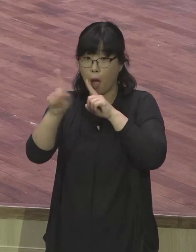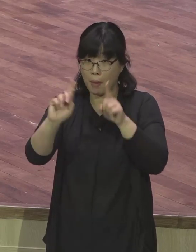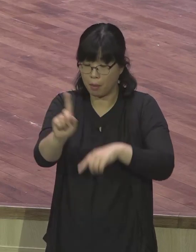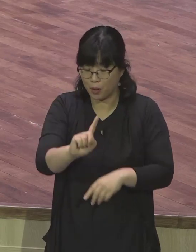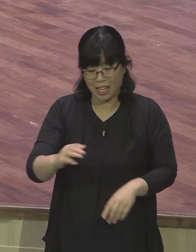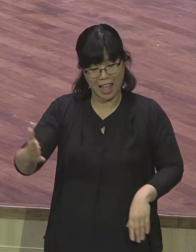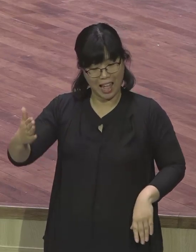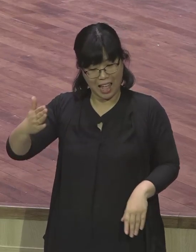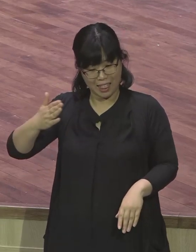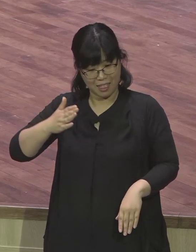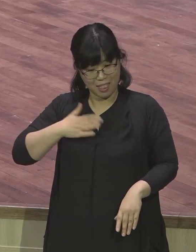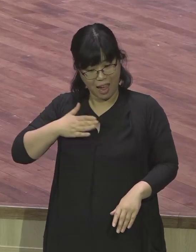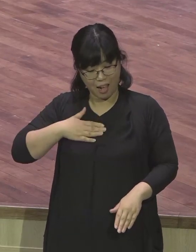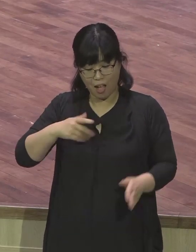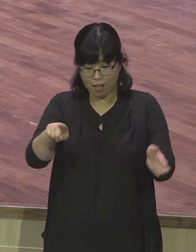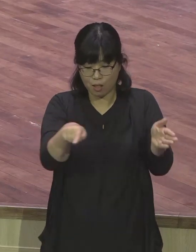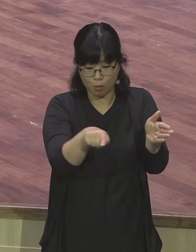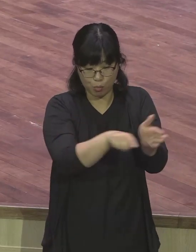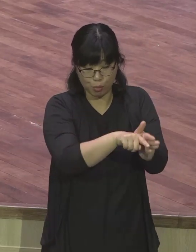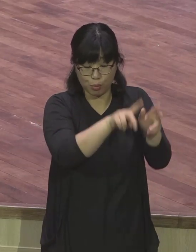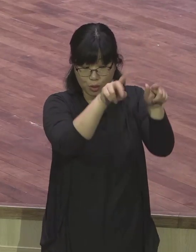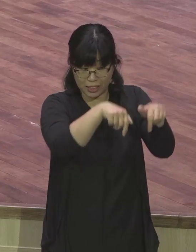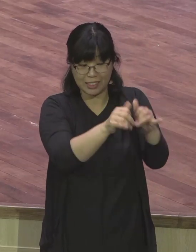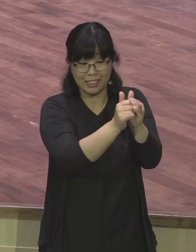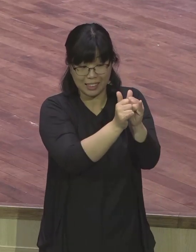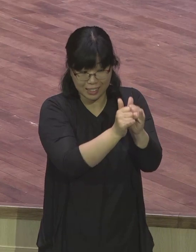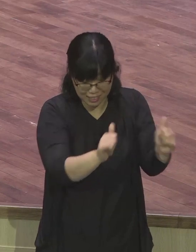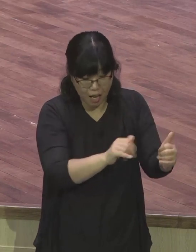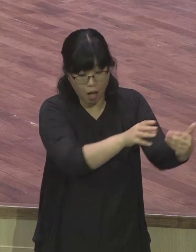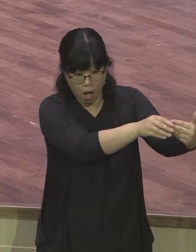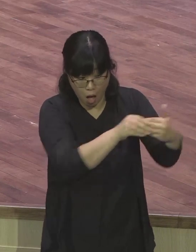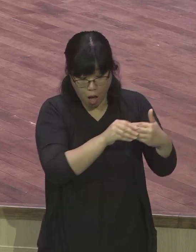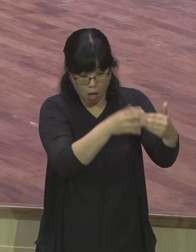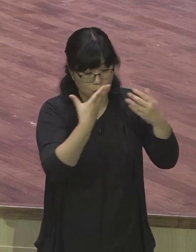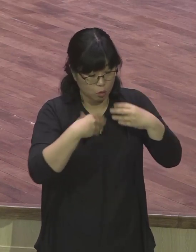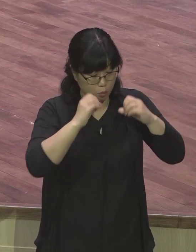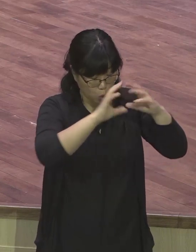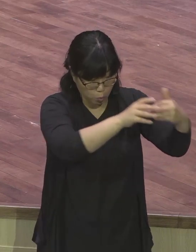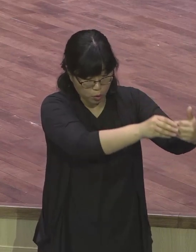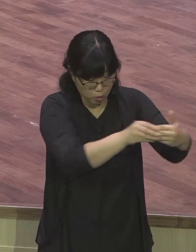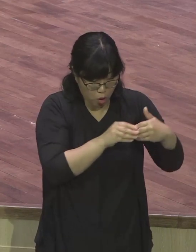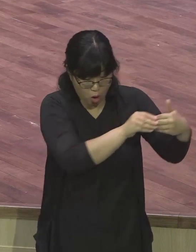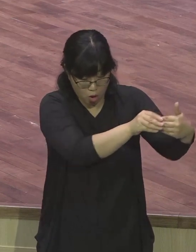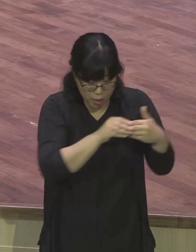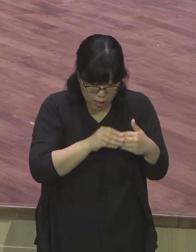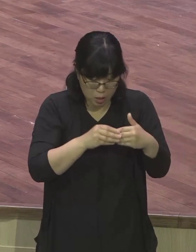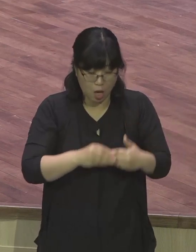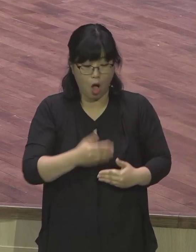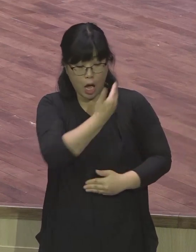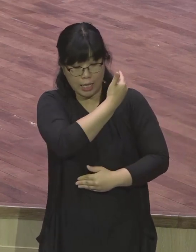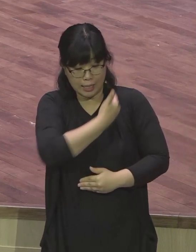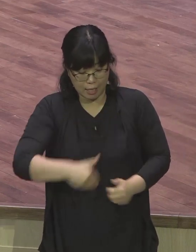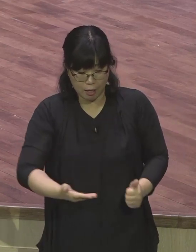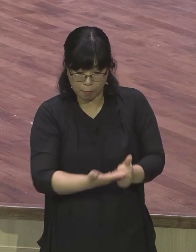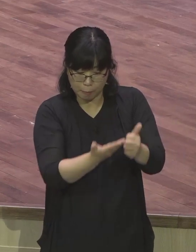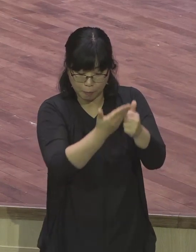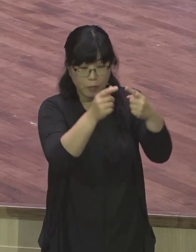있으면 하나님이 그 인생을 책임져 주신다는 것입니다 이 말은 하나님께서 인생을 책임져 주셔서